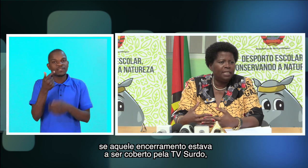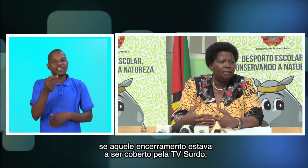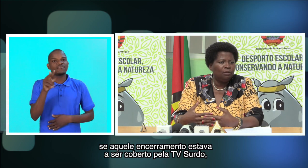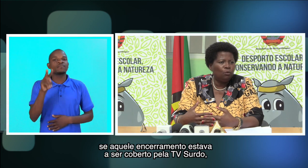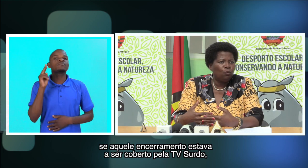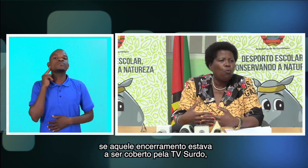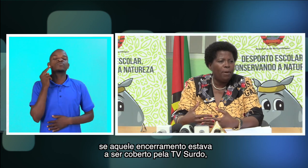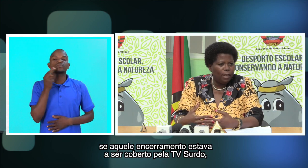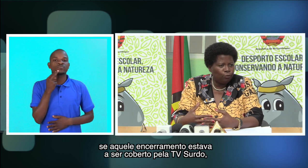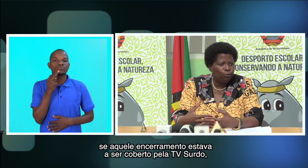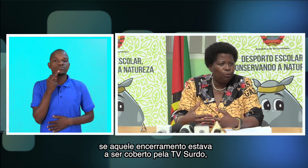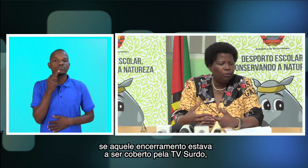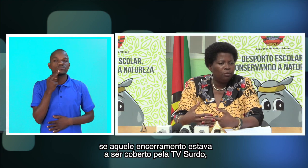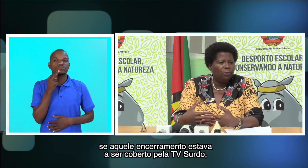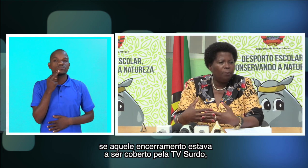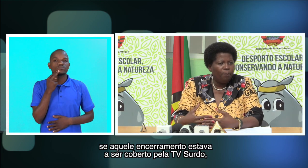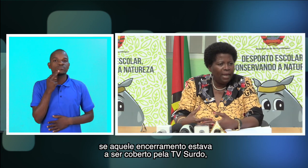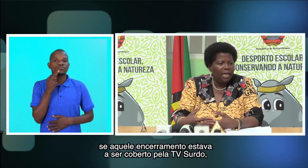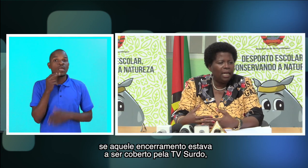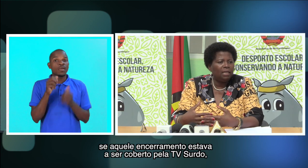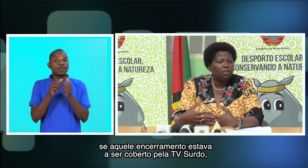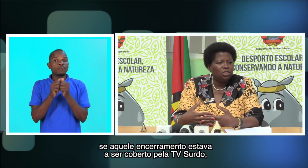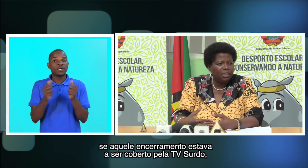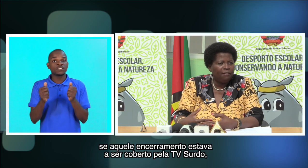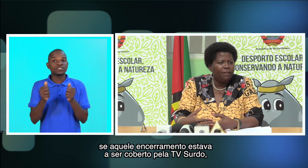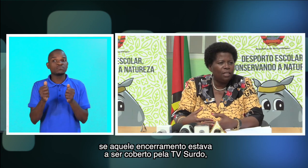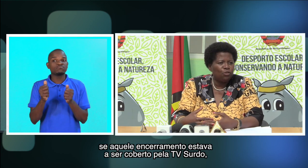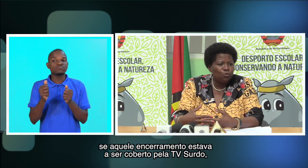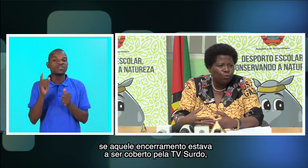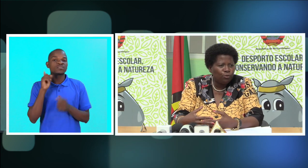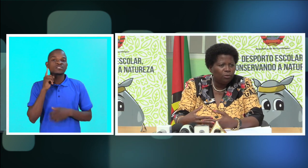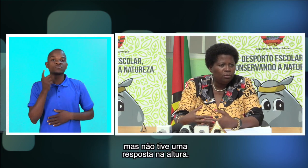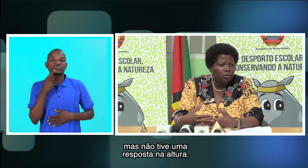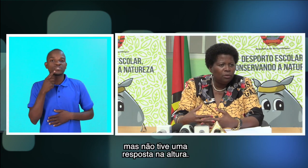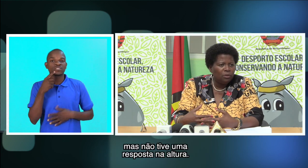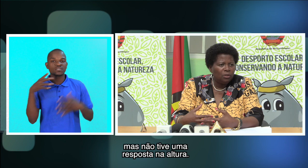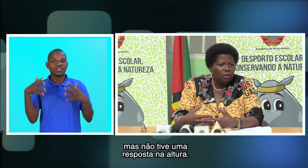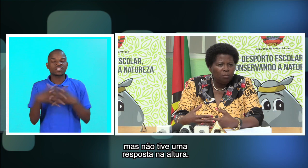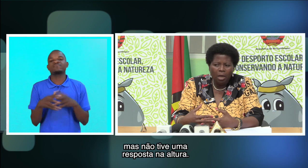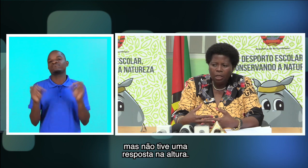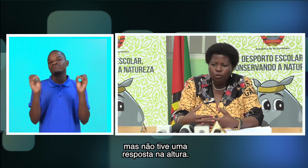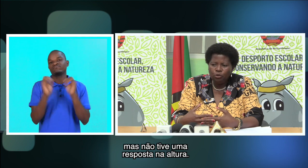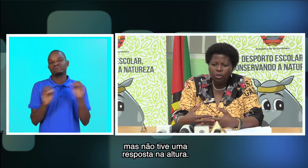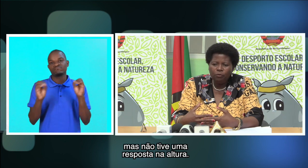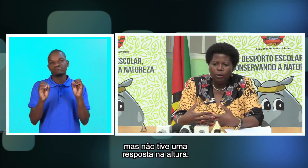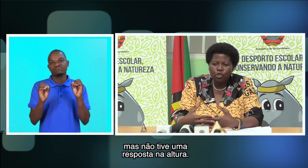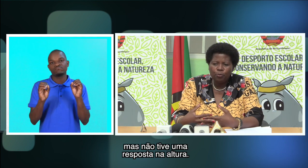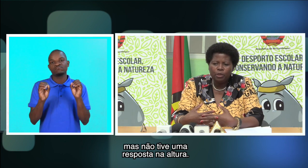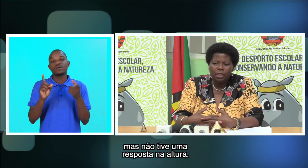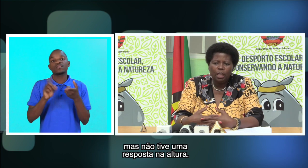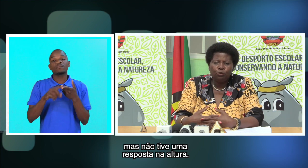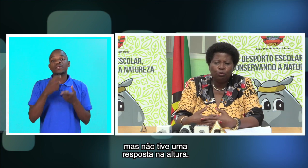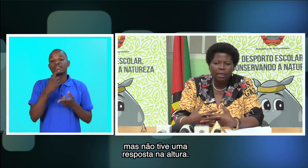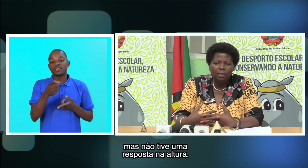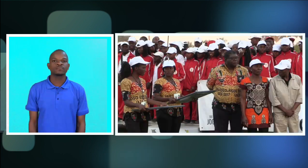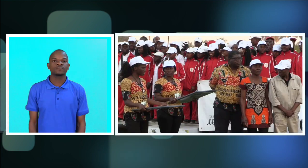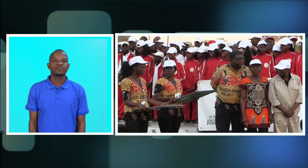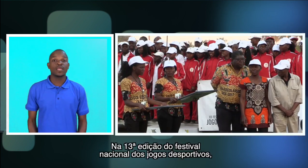ser coberto pela TV surda. Mas não tive uma resposta na altura. Na